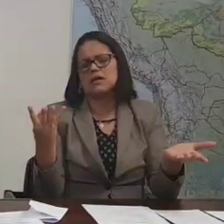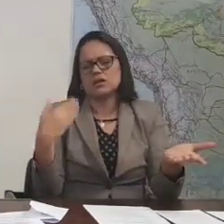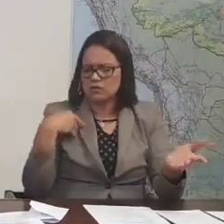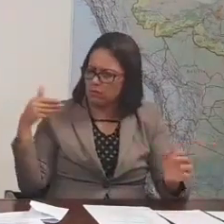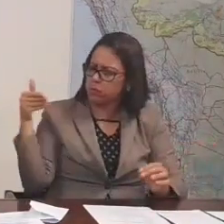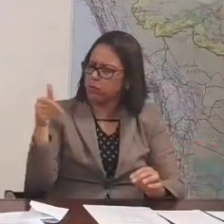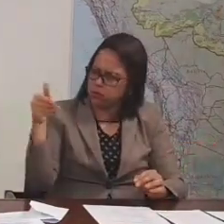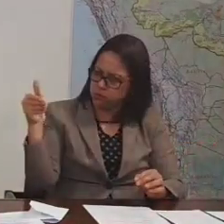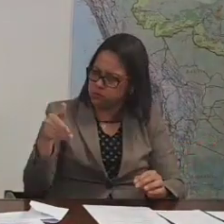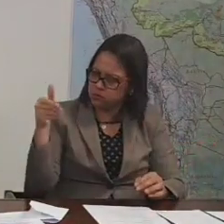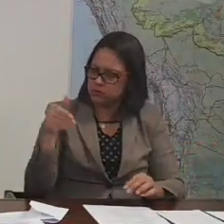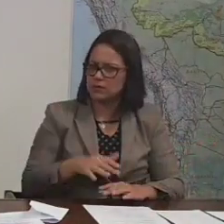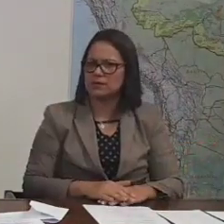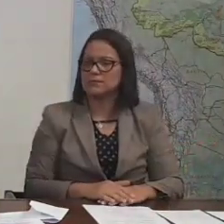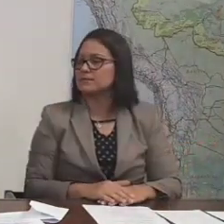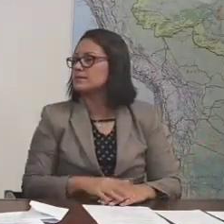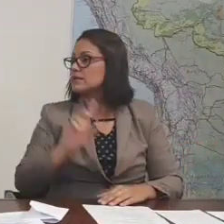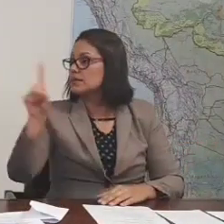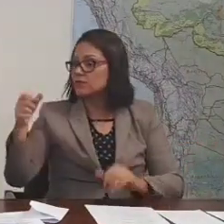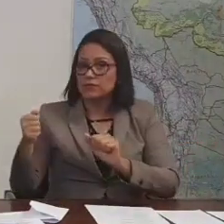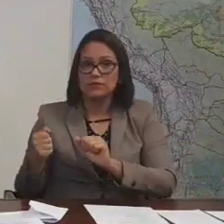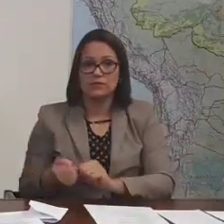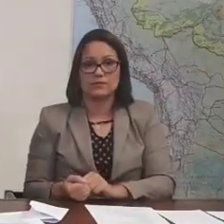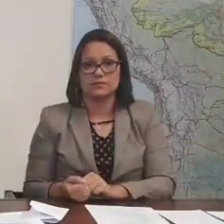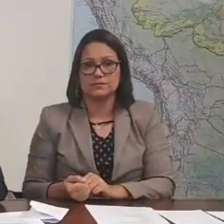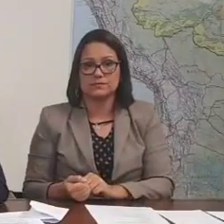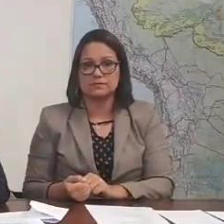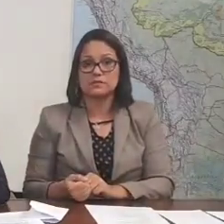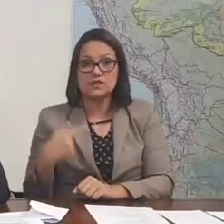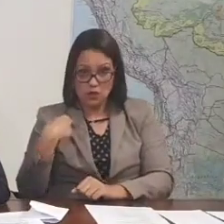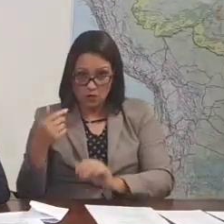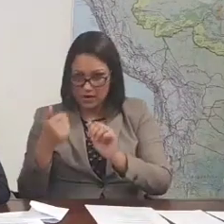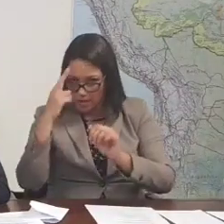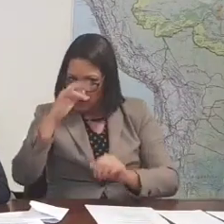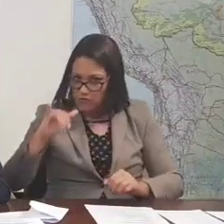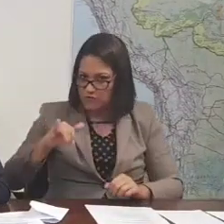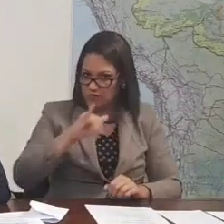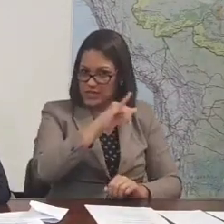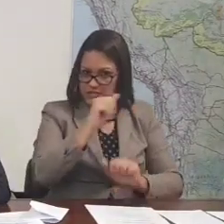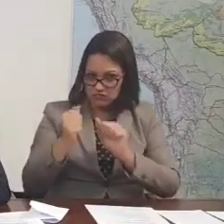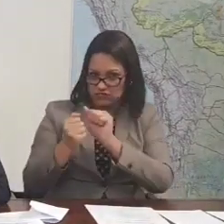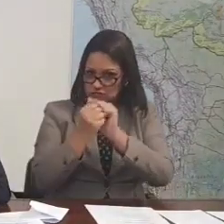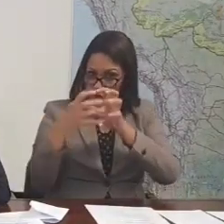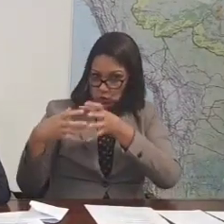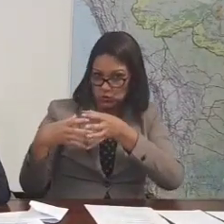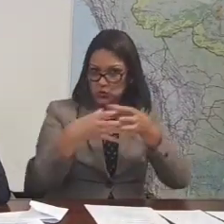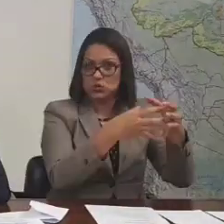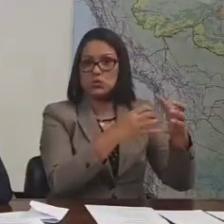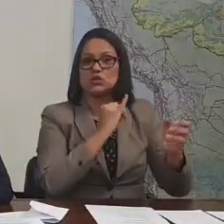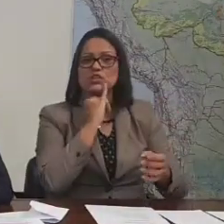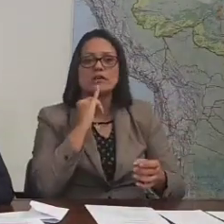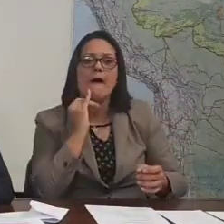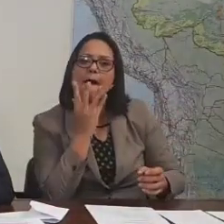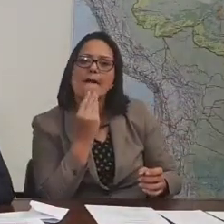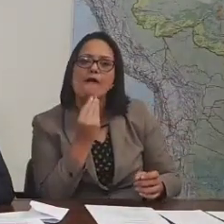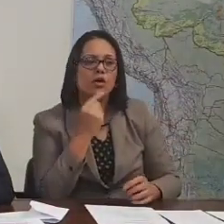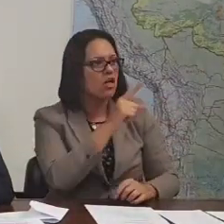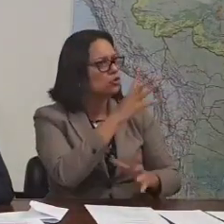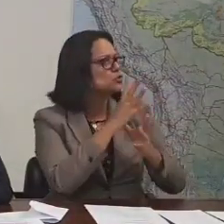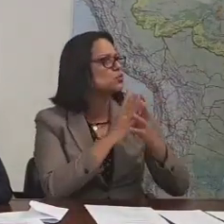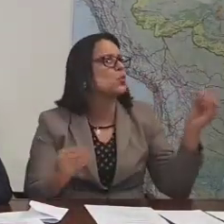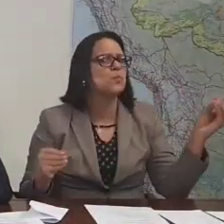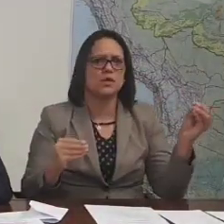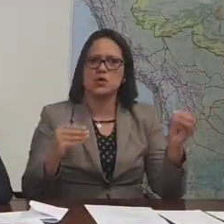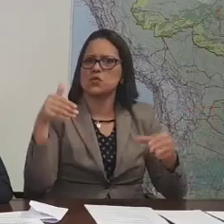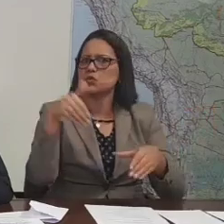natural a pancada. para Israel com o senhor. Vamos se acostumar. Quando eu fui para Israel com o senhor, falaram que eu sumi e que eu não votei, eu